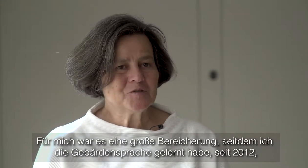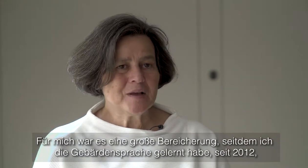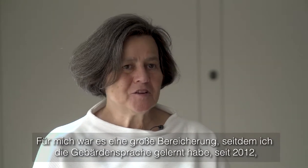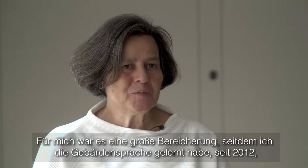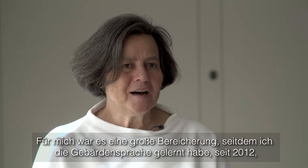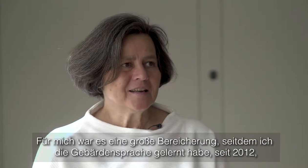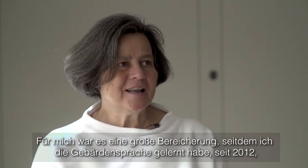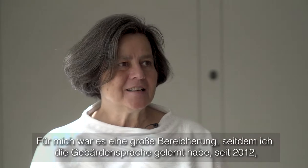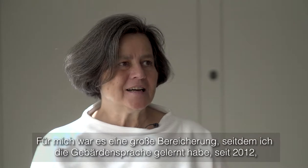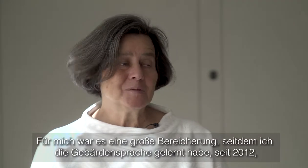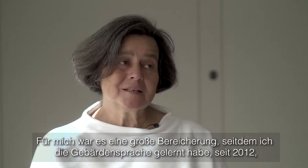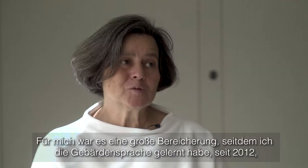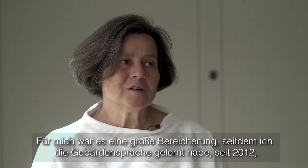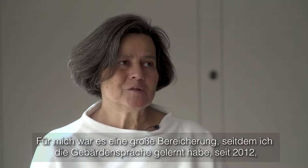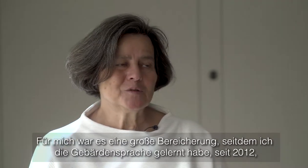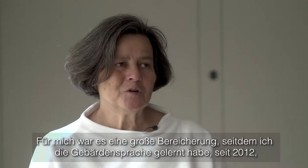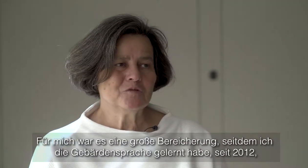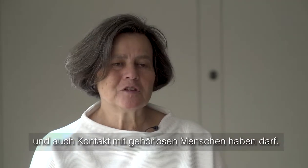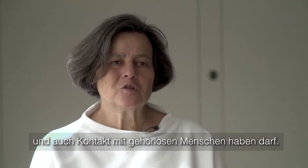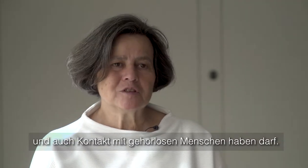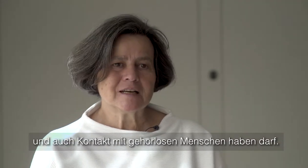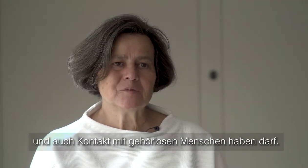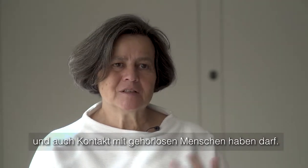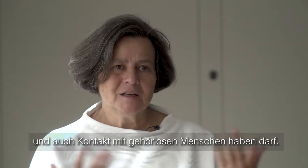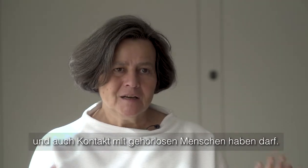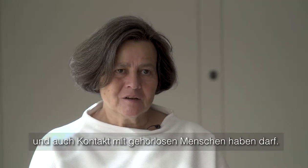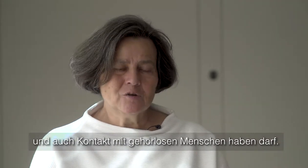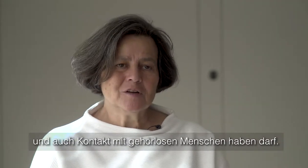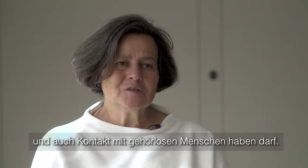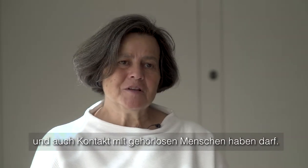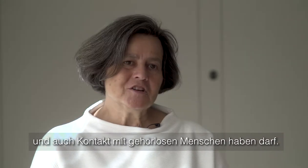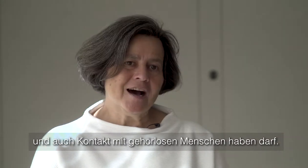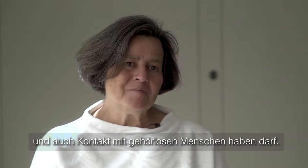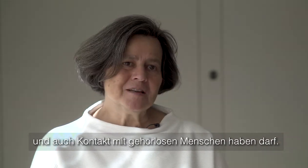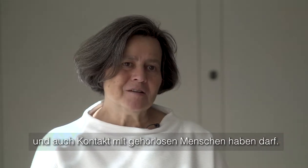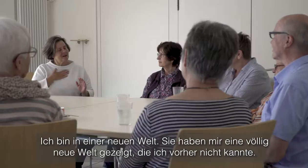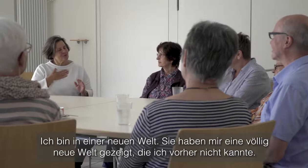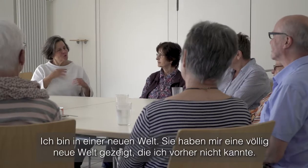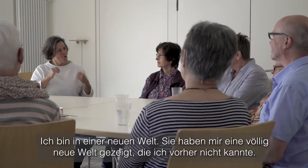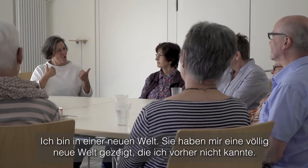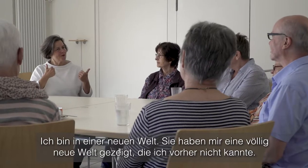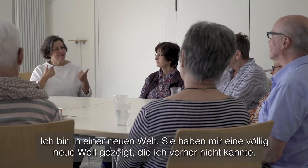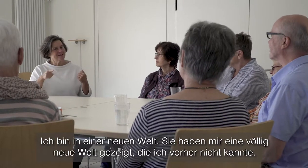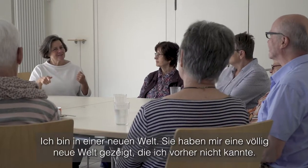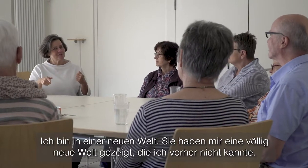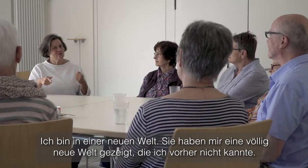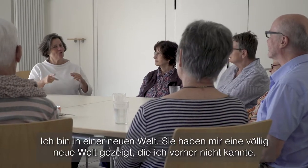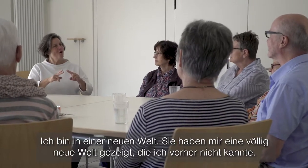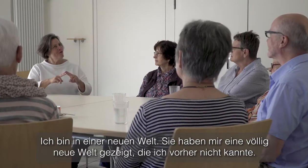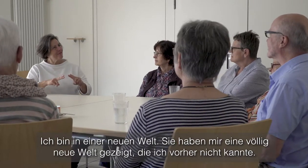Gebärdensprache gelernt habe seit 2012 und auch Kontakt mit gehörlosen Menschen haben darf. Ich bin in einer neuen Welt. Sie haben mir eine